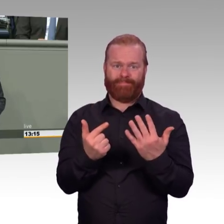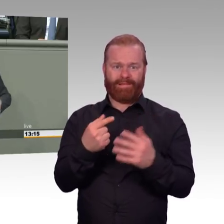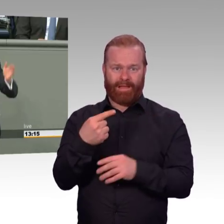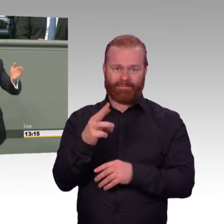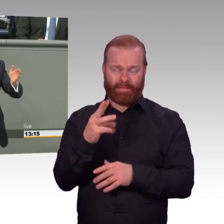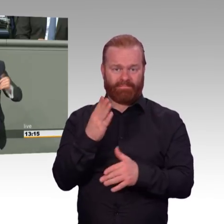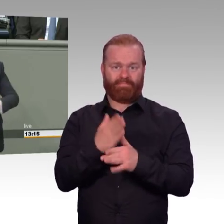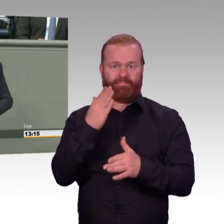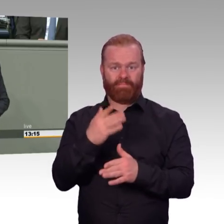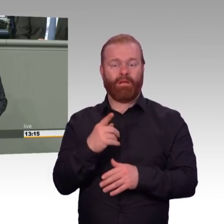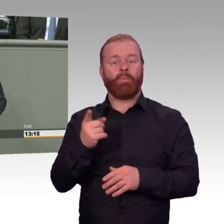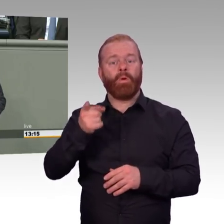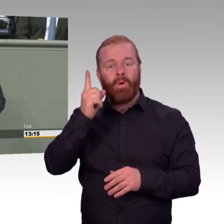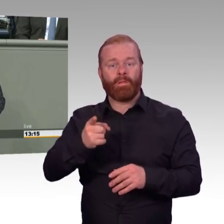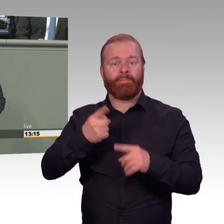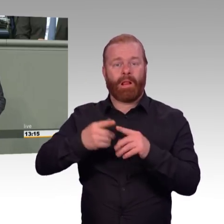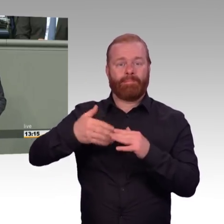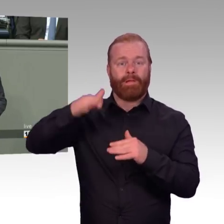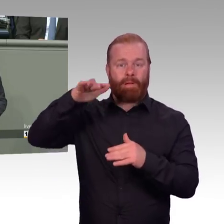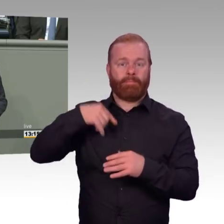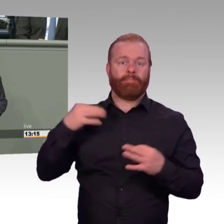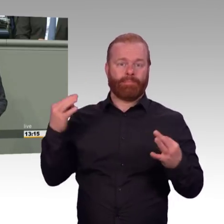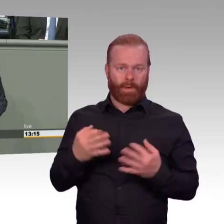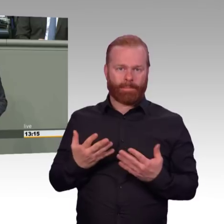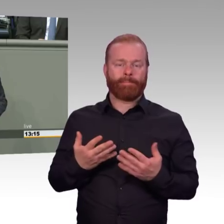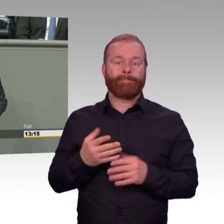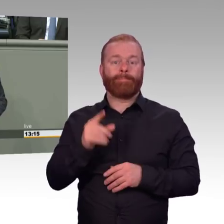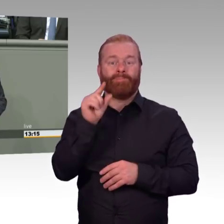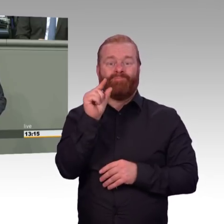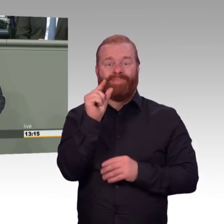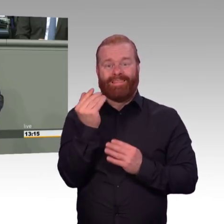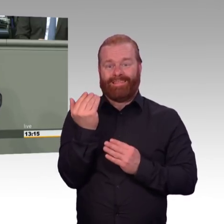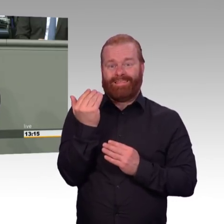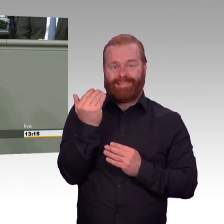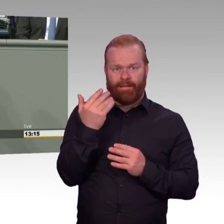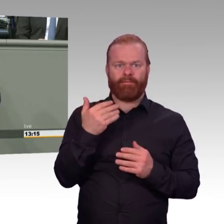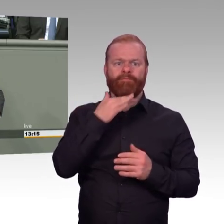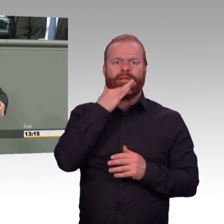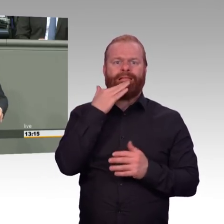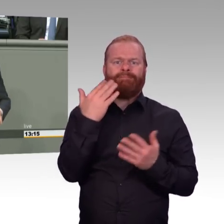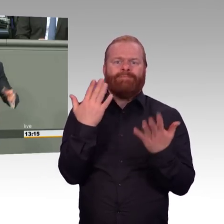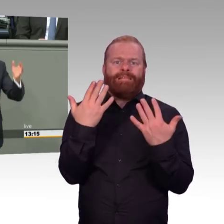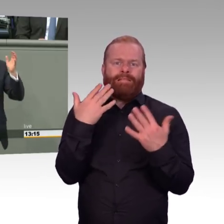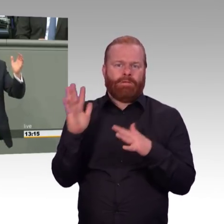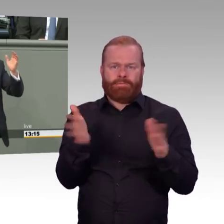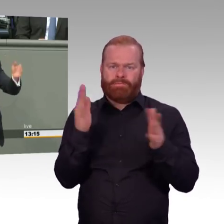fehlten satte 29 Gigawatt. Das entspricht 29 konventionellen Kraftwerken. Der April war besonders